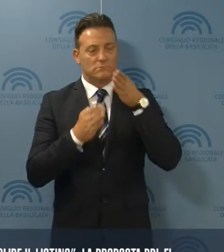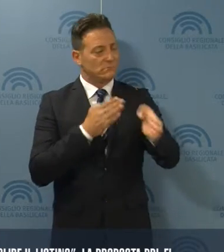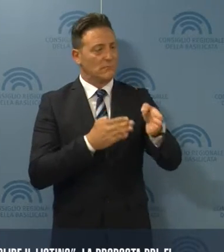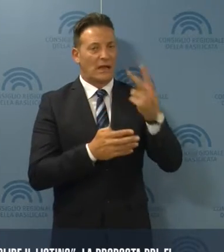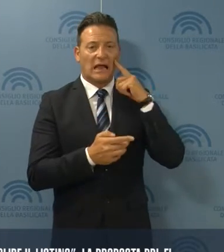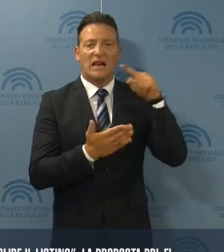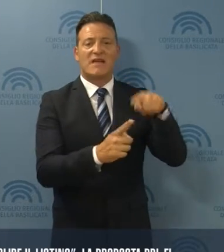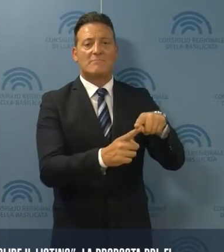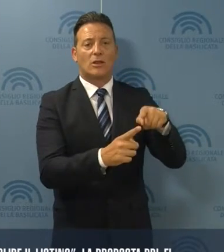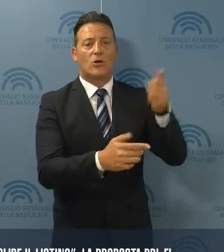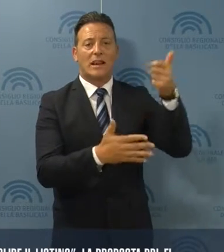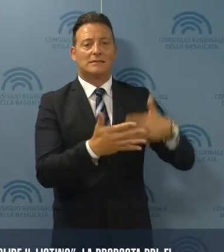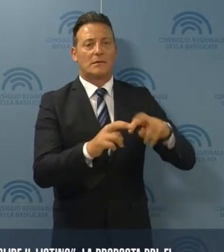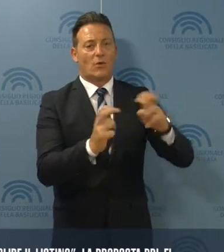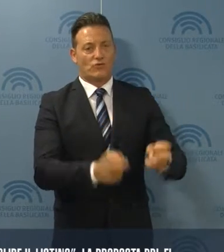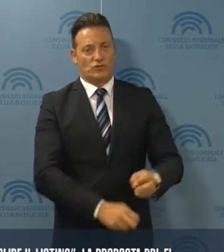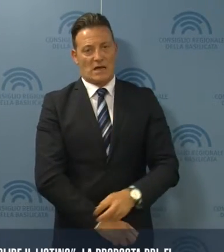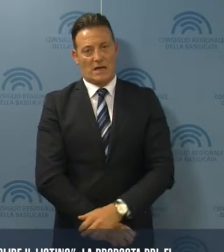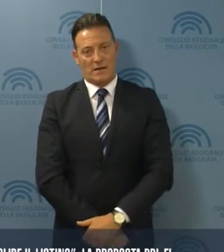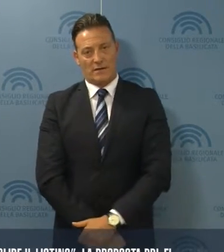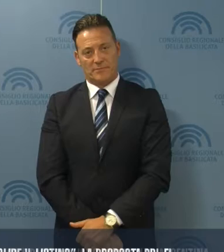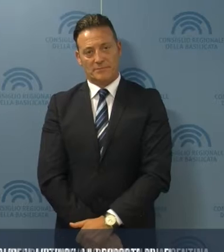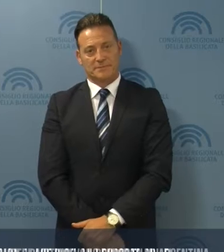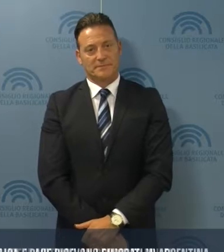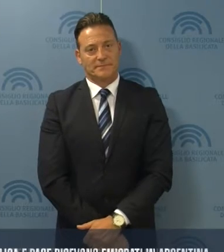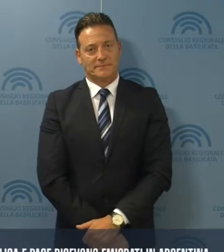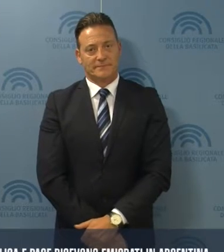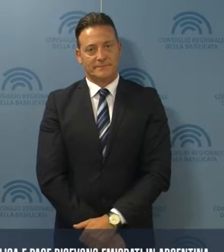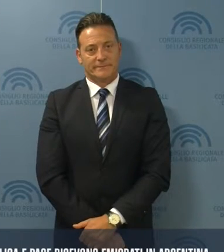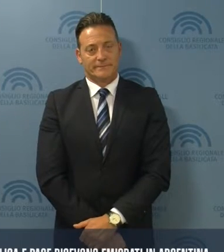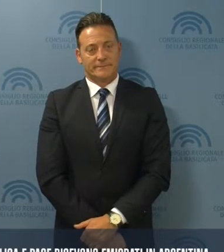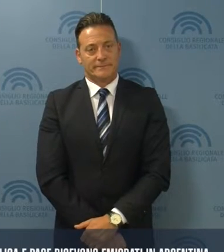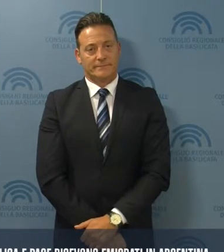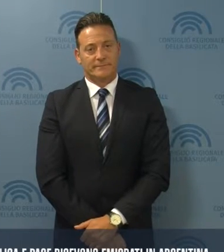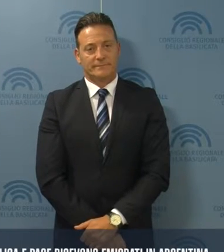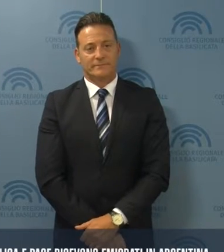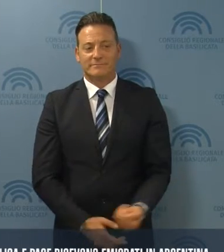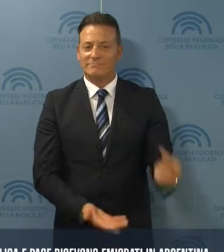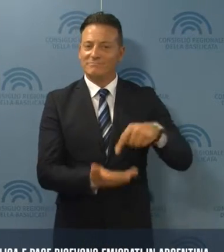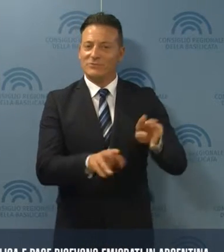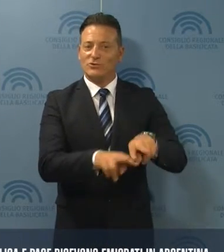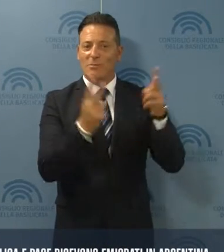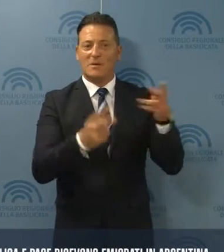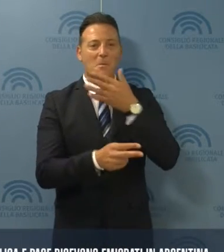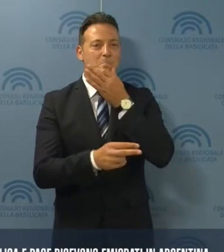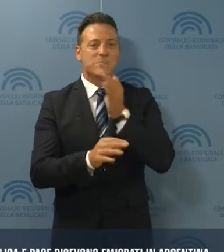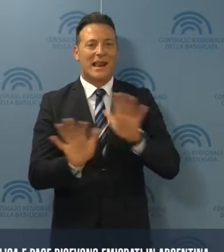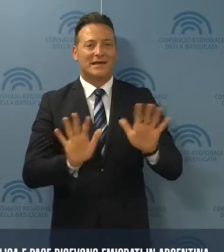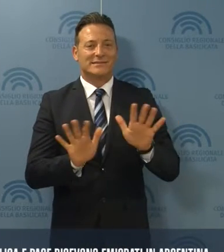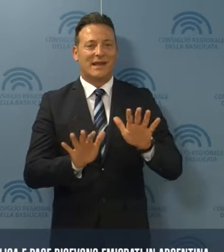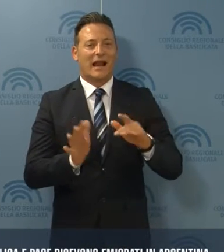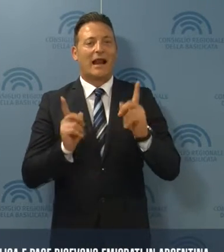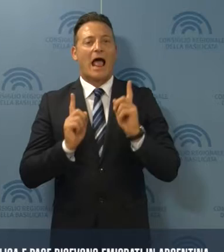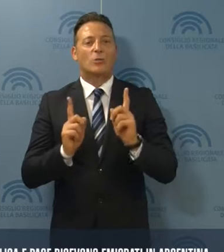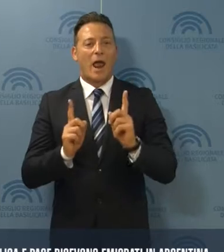riferimento alle liste provinciali. La riscoperta delle bellezze naturali e storiche